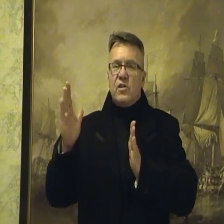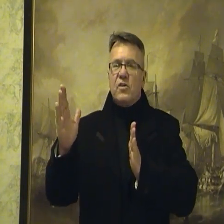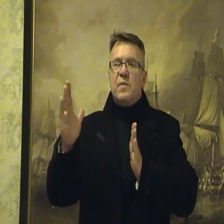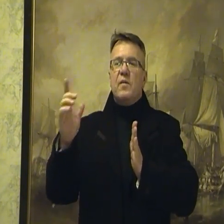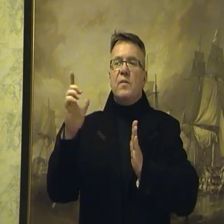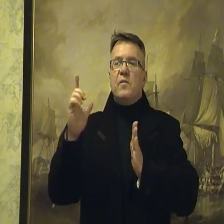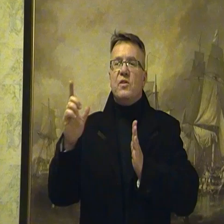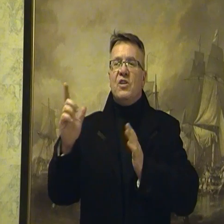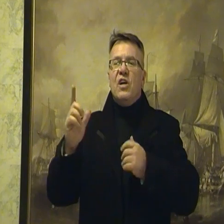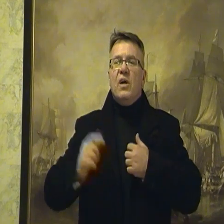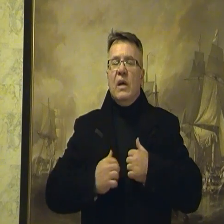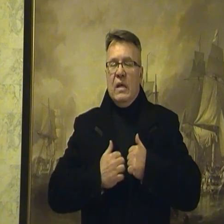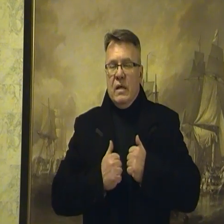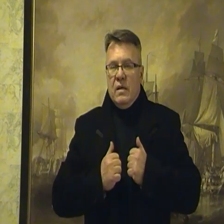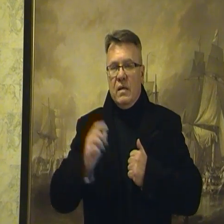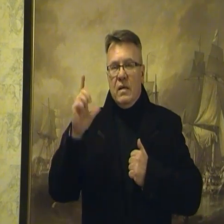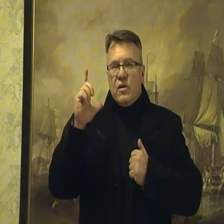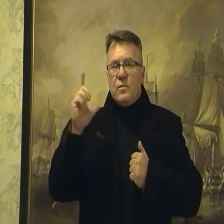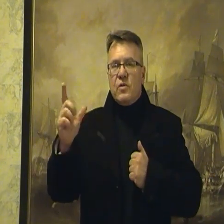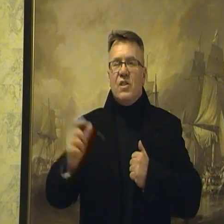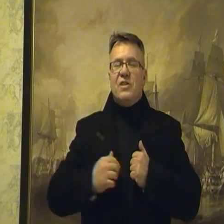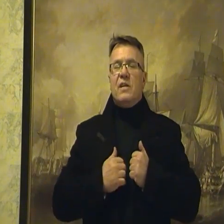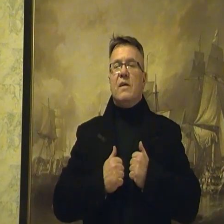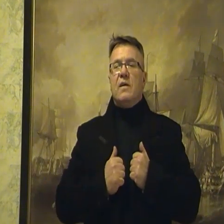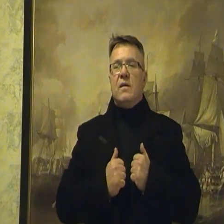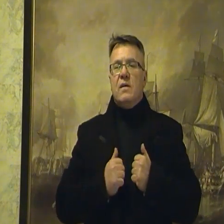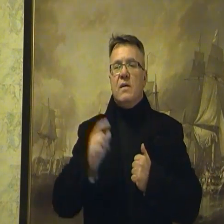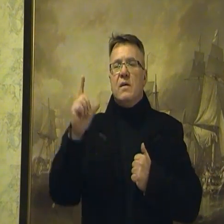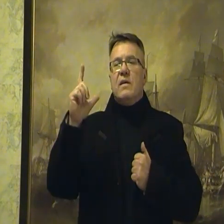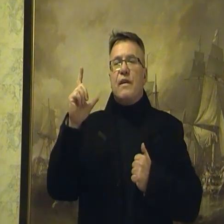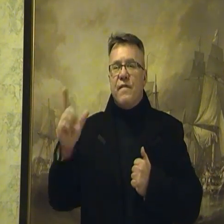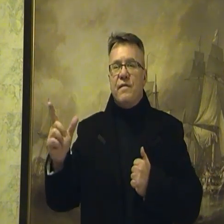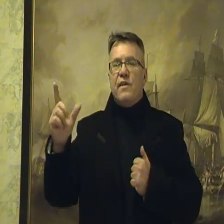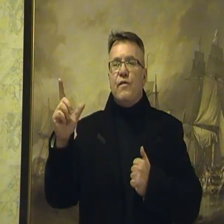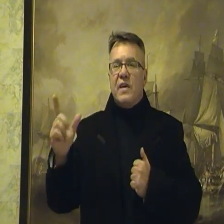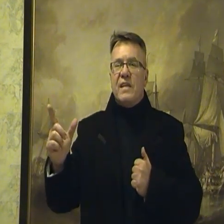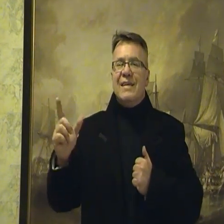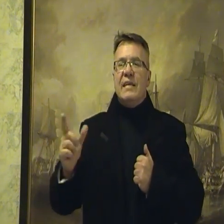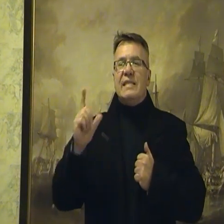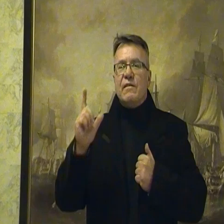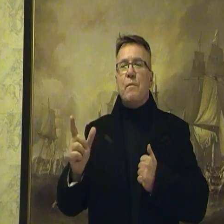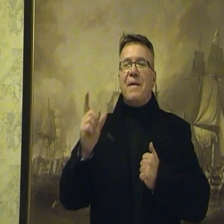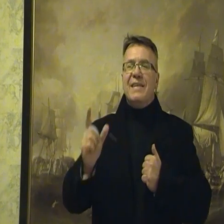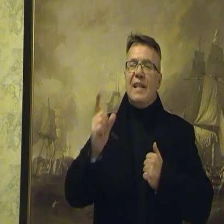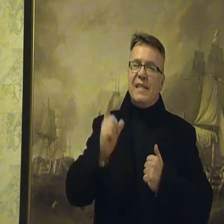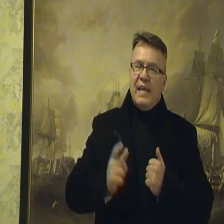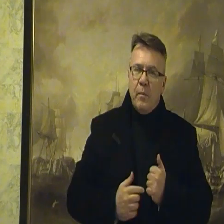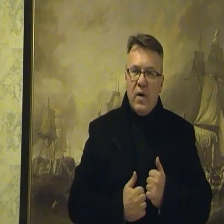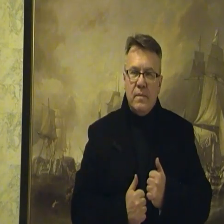pierwszego miało być rozpoczęcie krwawej ofiary całopalnej dla diabła.